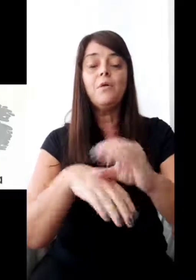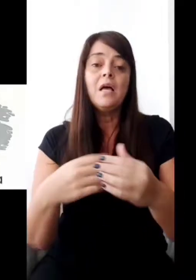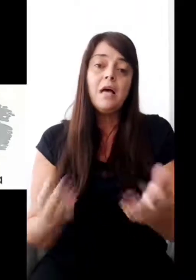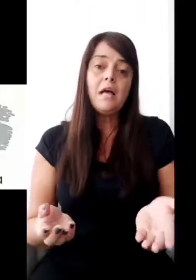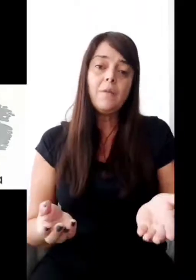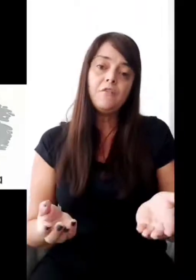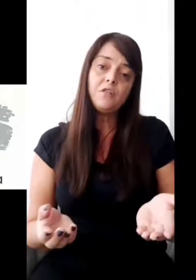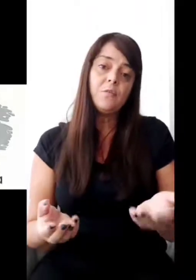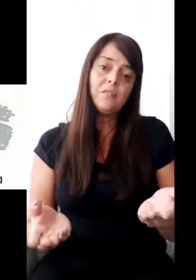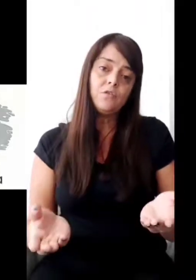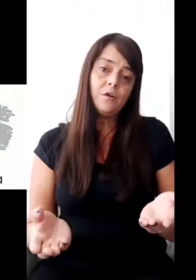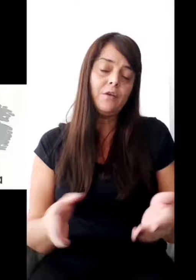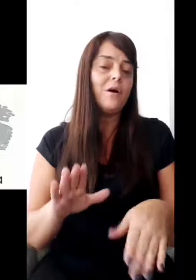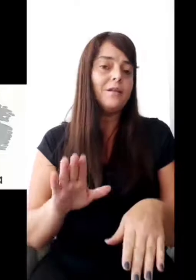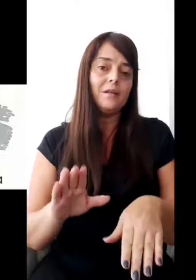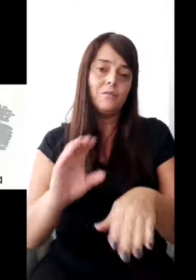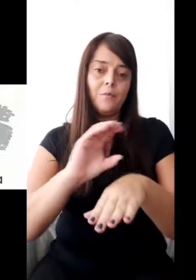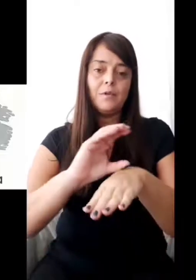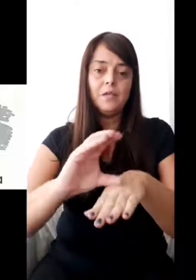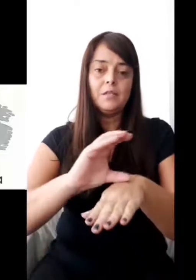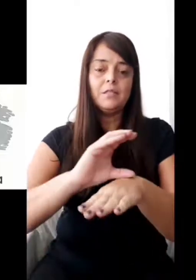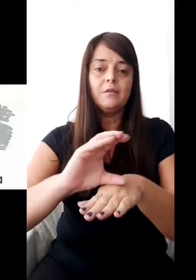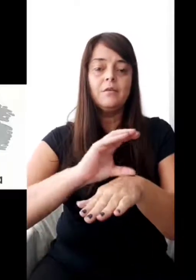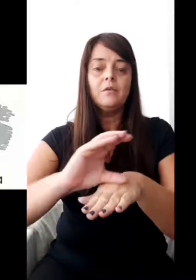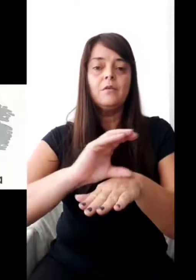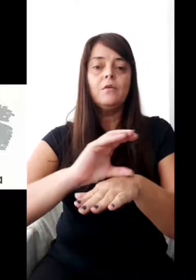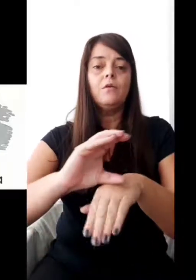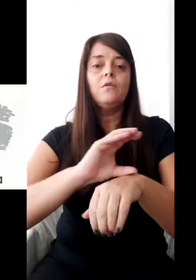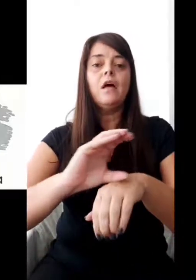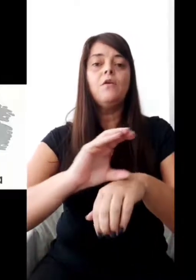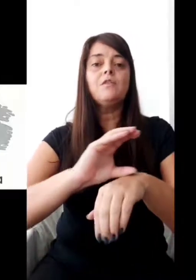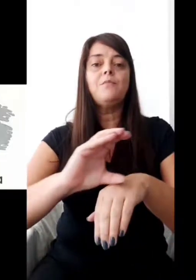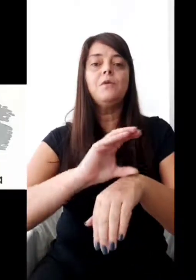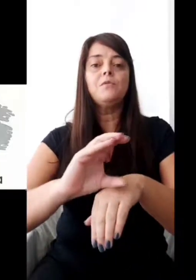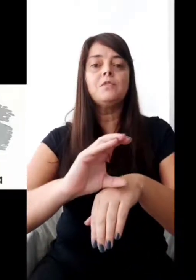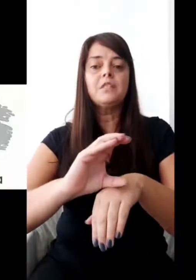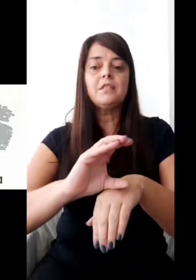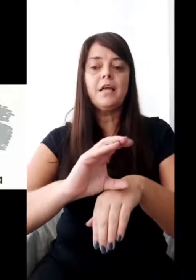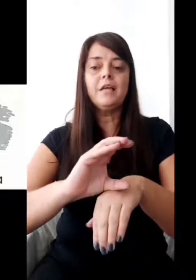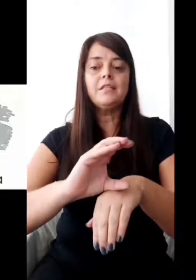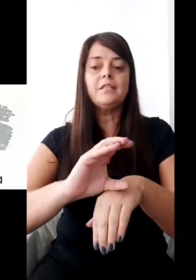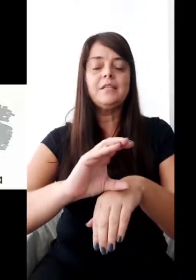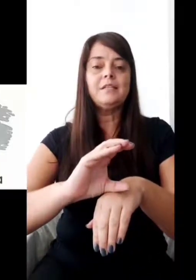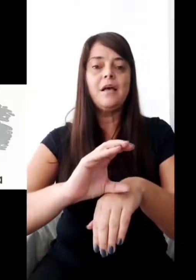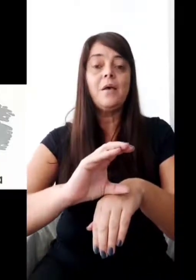mão. Ah, professora, mas eu sou canhota, não tem importância. Na outra mão, C, cinza.